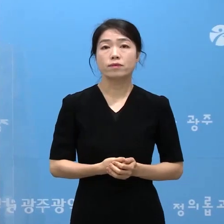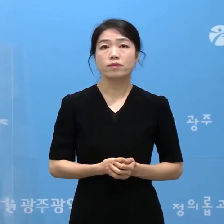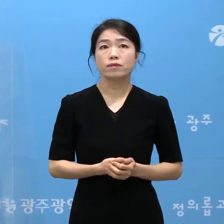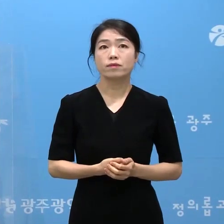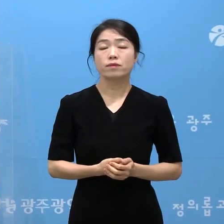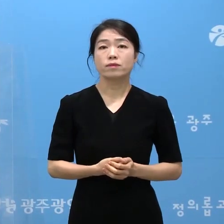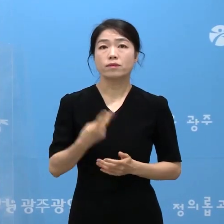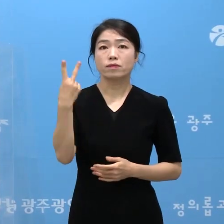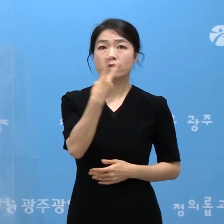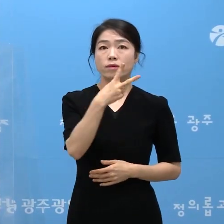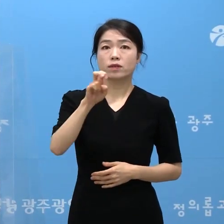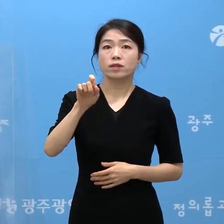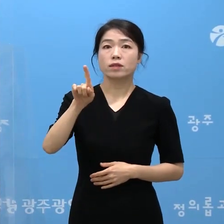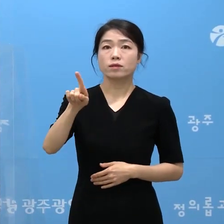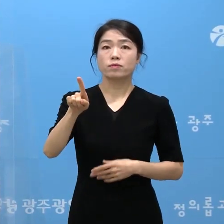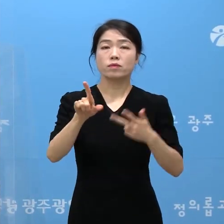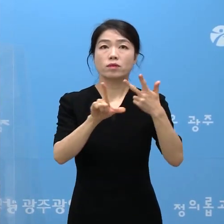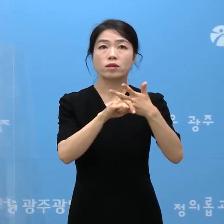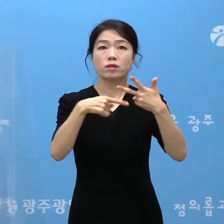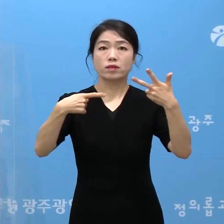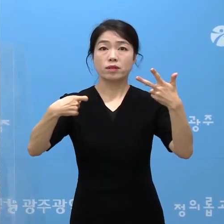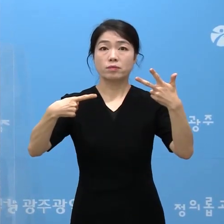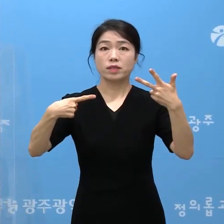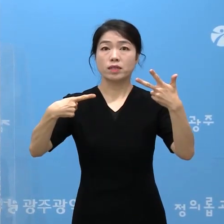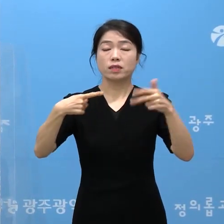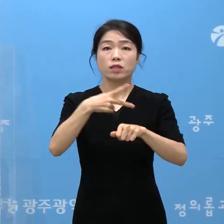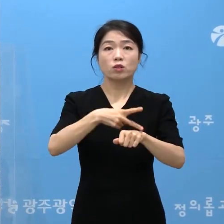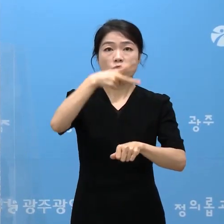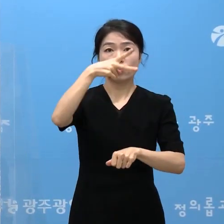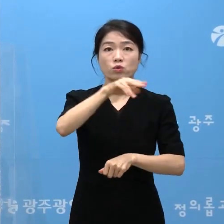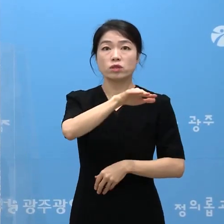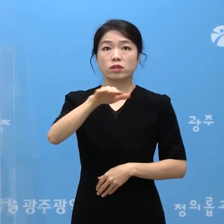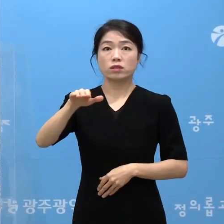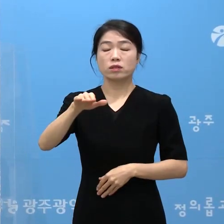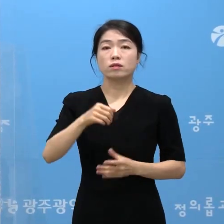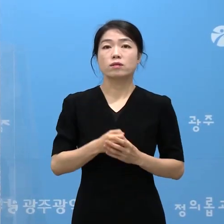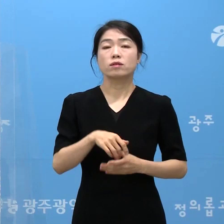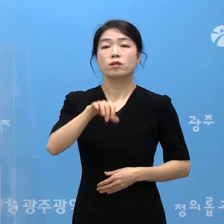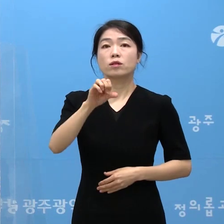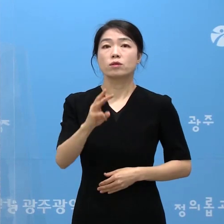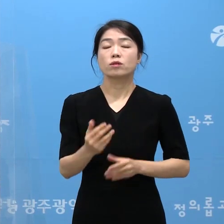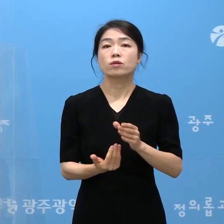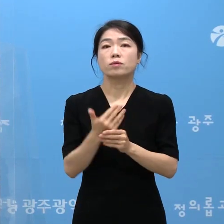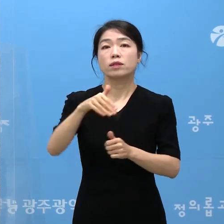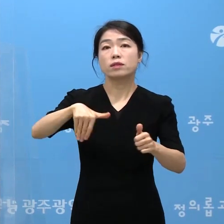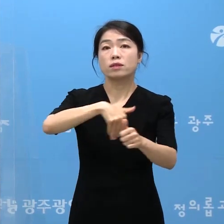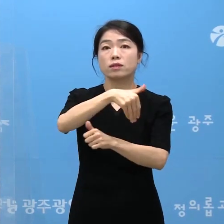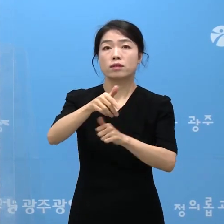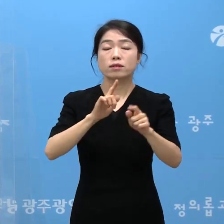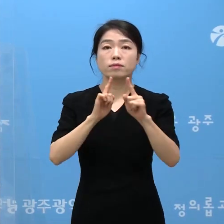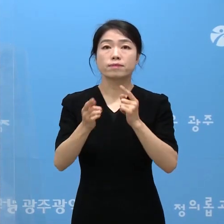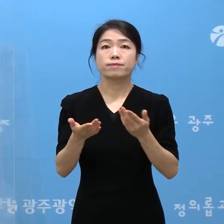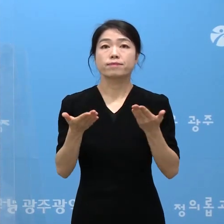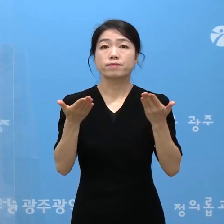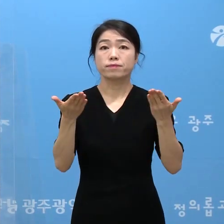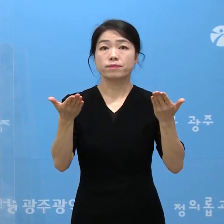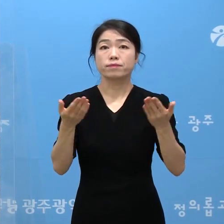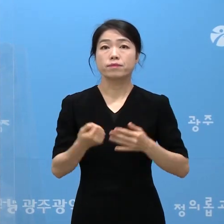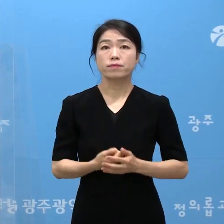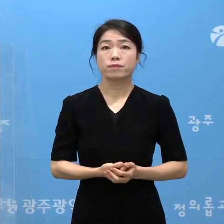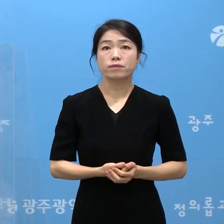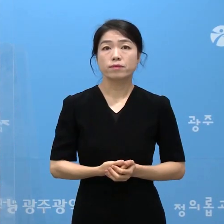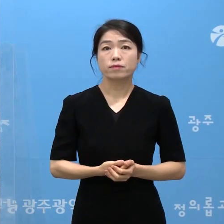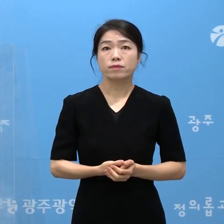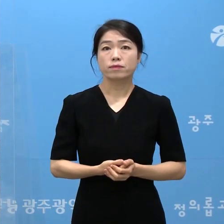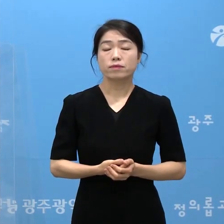2021년 7월 11일 14시 기준 광주광시 코로나 발생 현황을 말씀드리겠습니다.